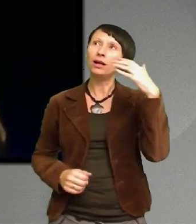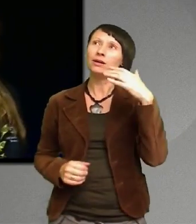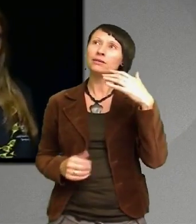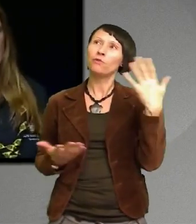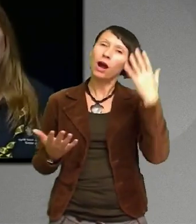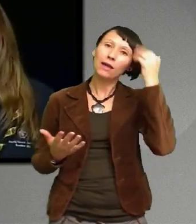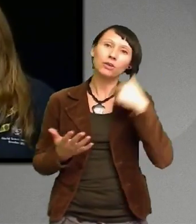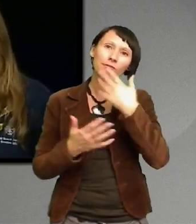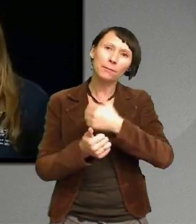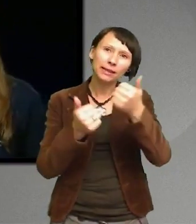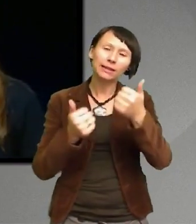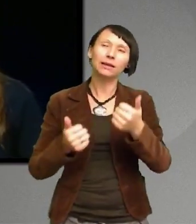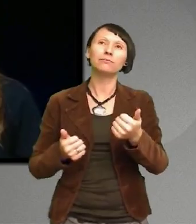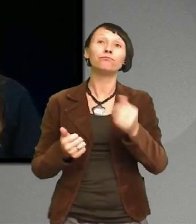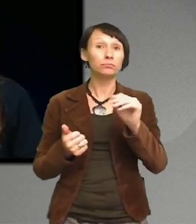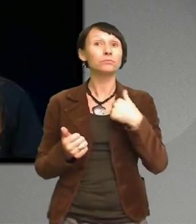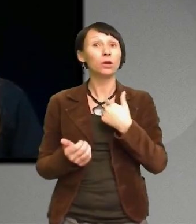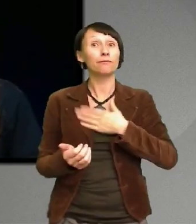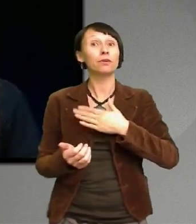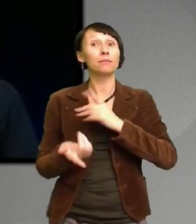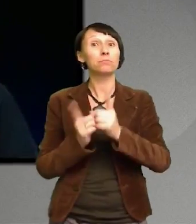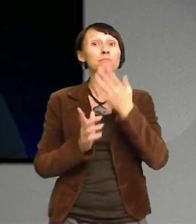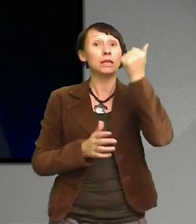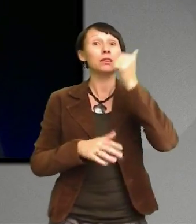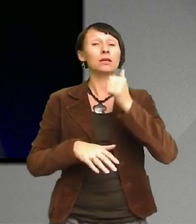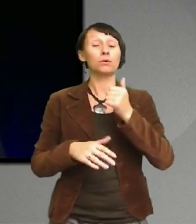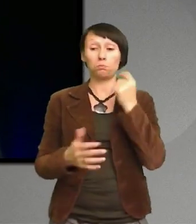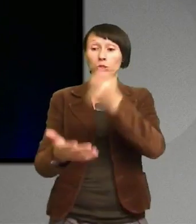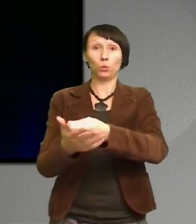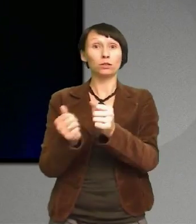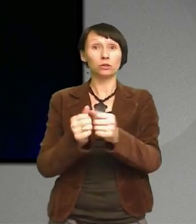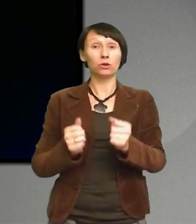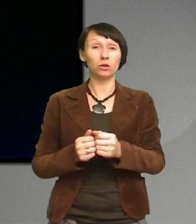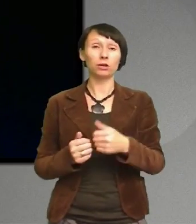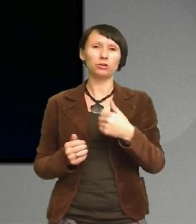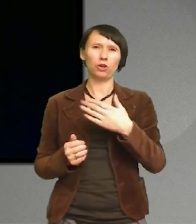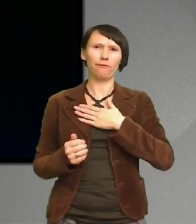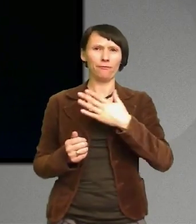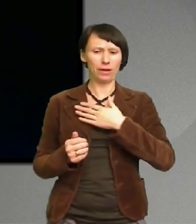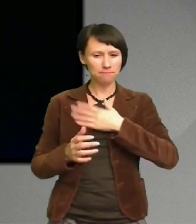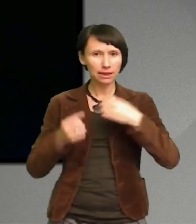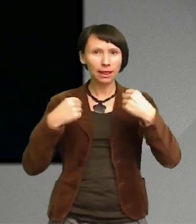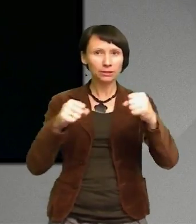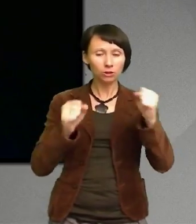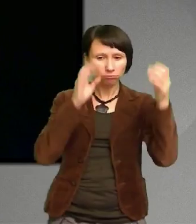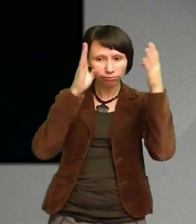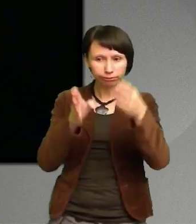Jag vill bli bättre på att ta beslut På att rikta min energi Till att stötta mitt team Och anpassa mitt